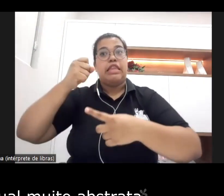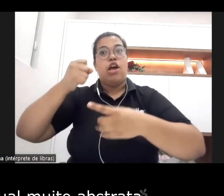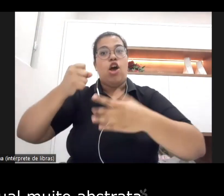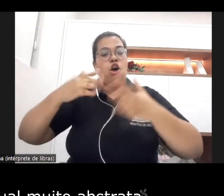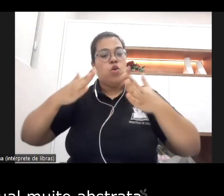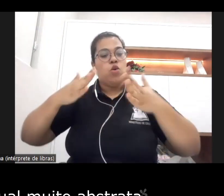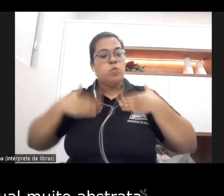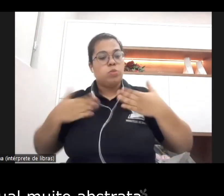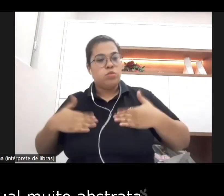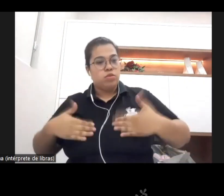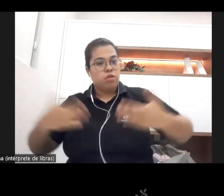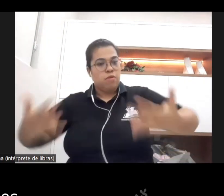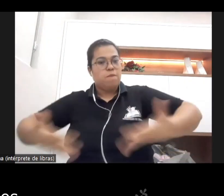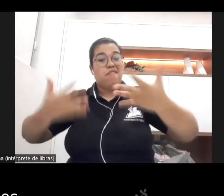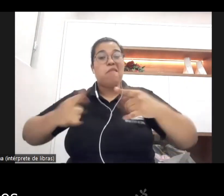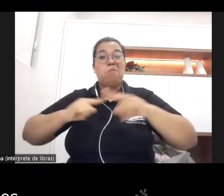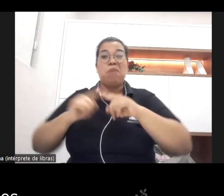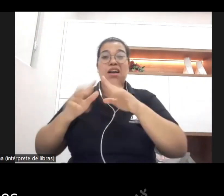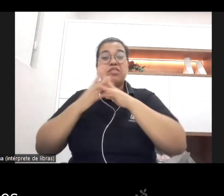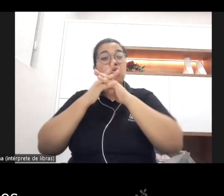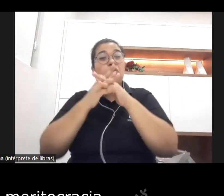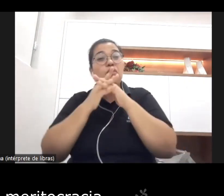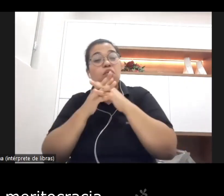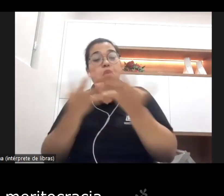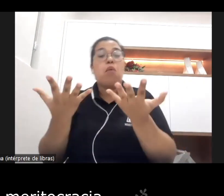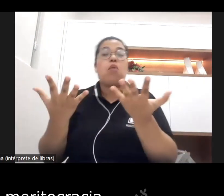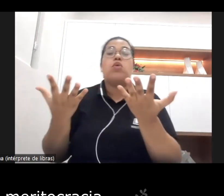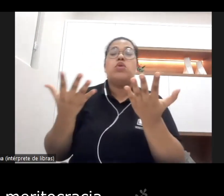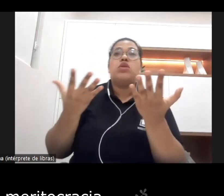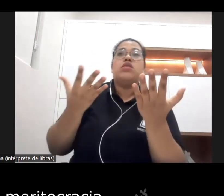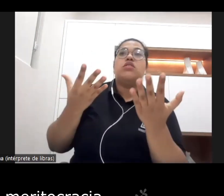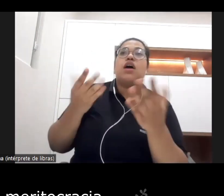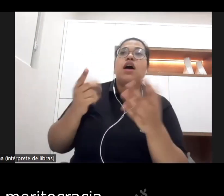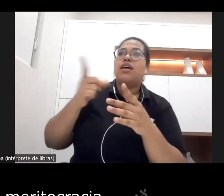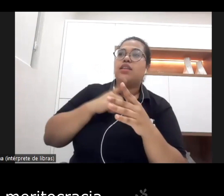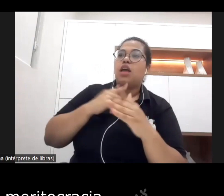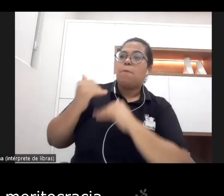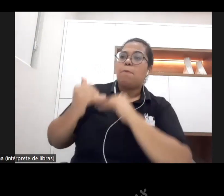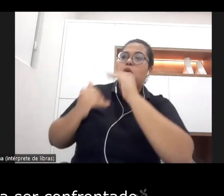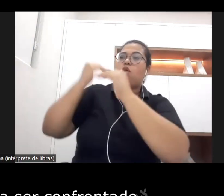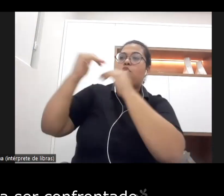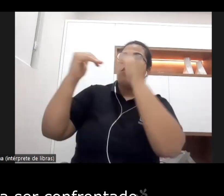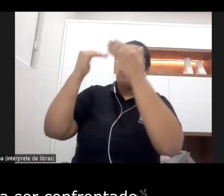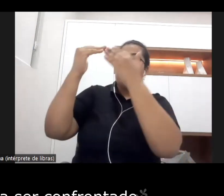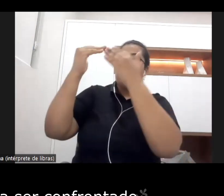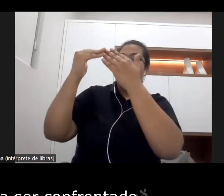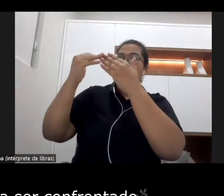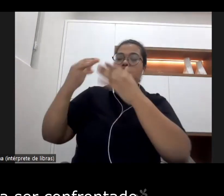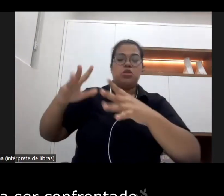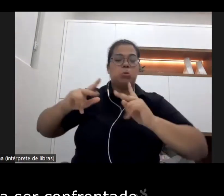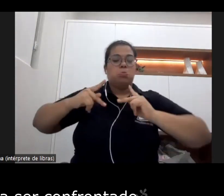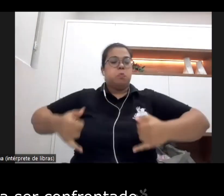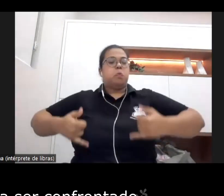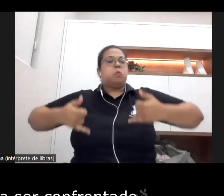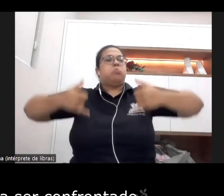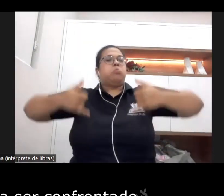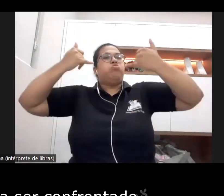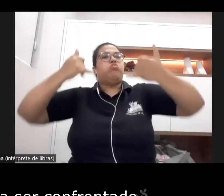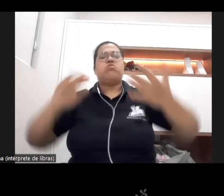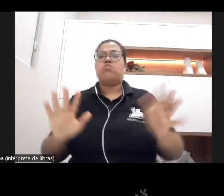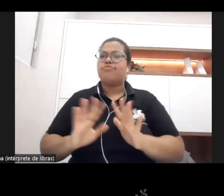abstrata né processos né de valorização da meritocracia então tudo isso precisa ser